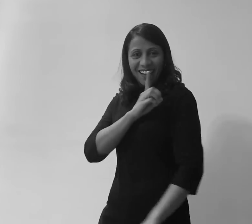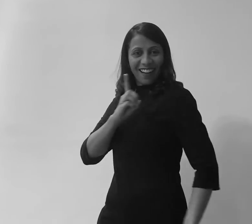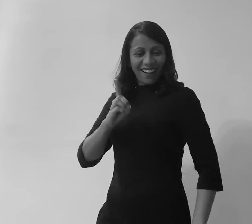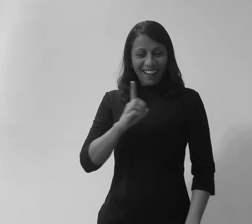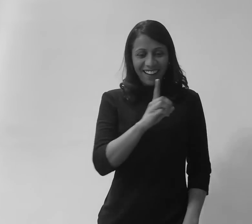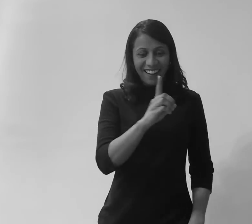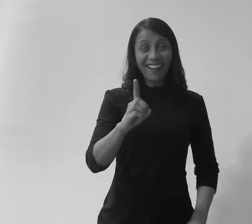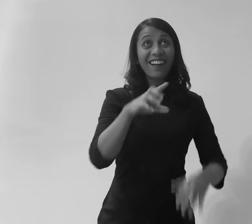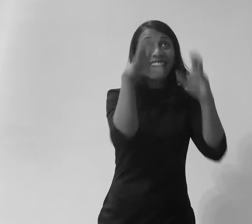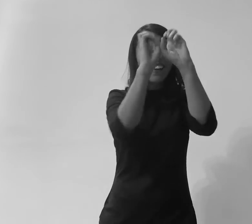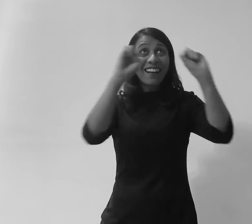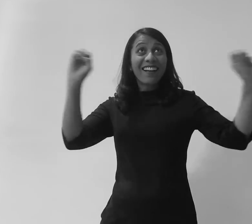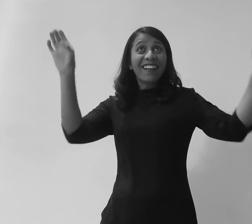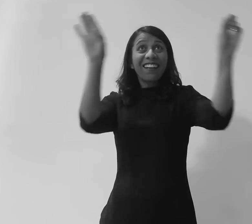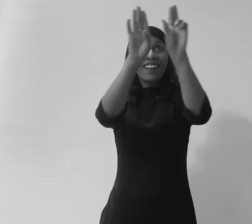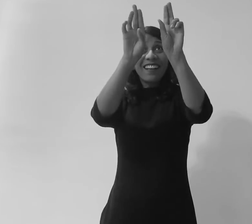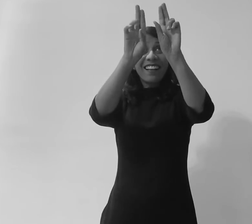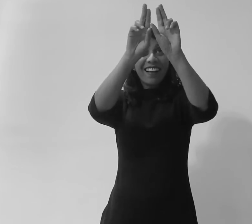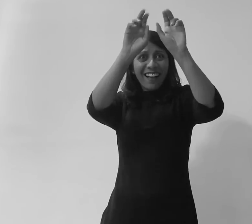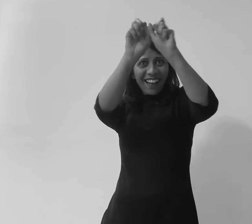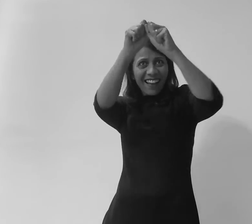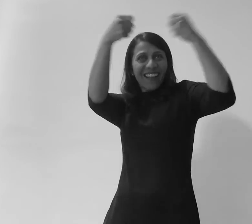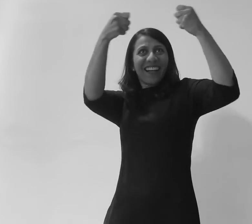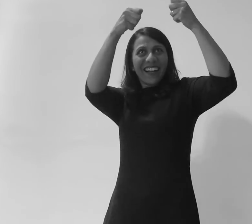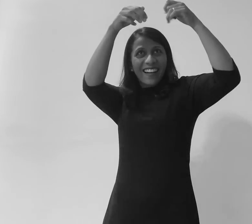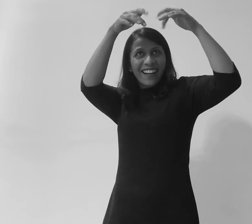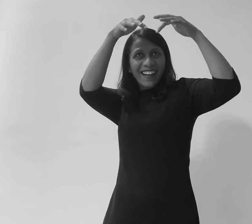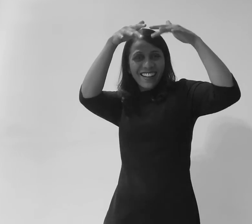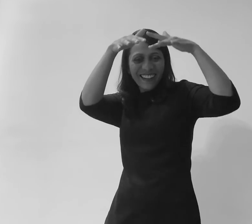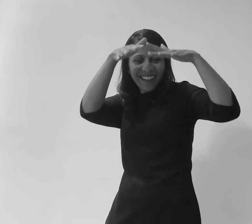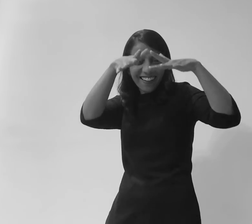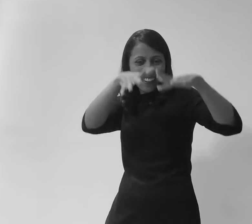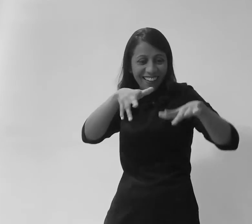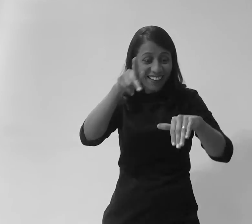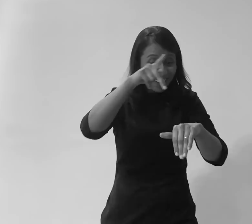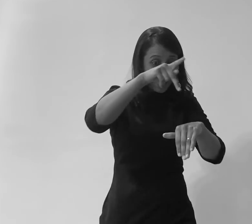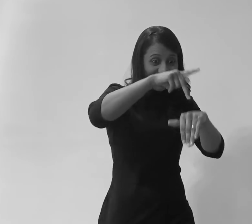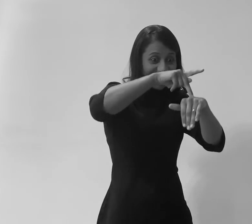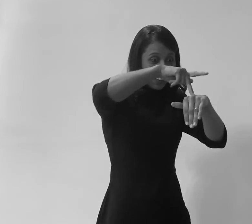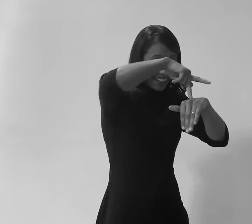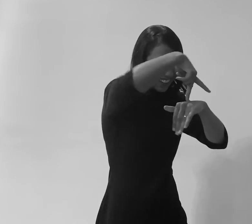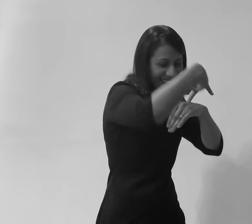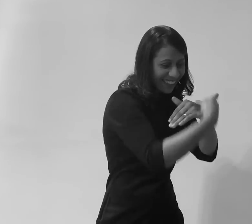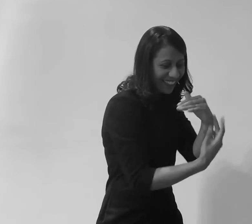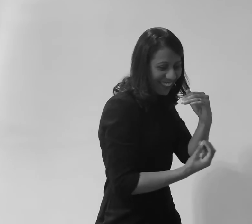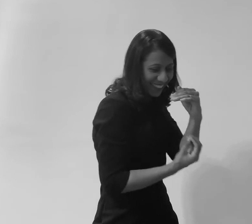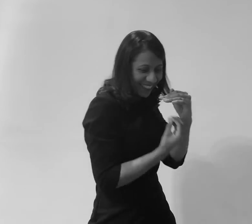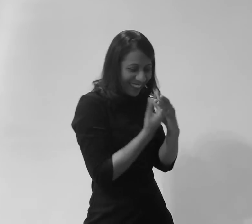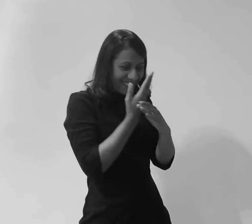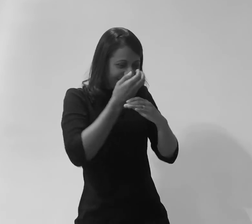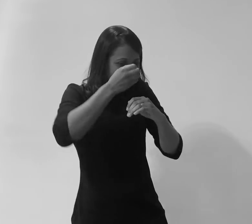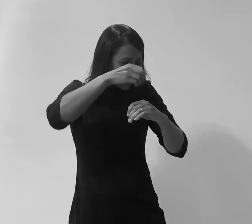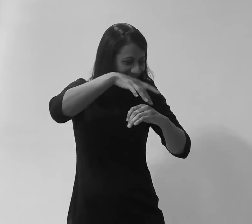Eu vi brotar da rocha, água limpa